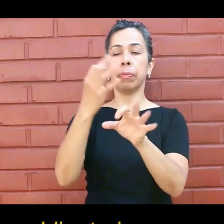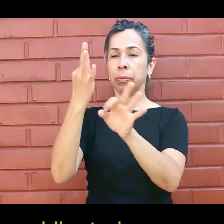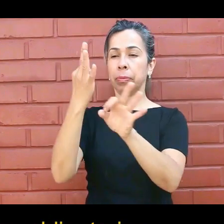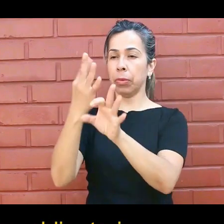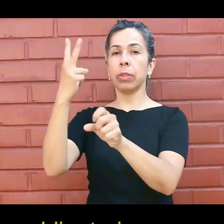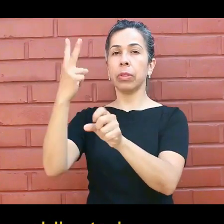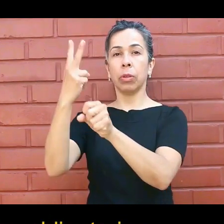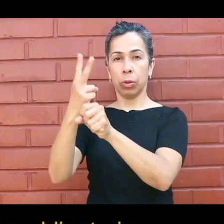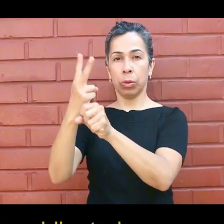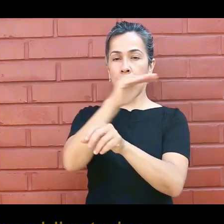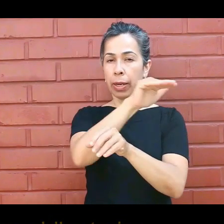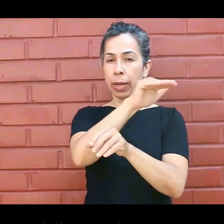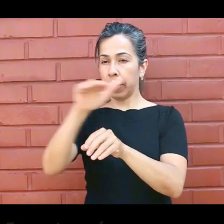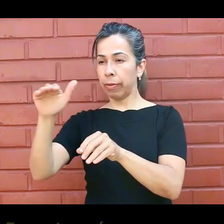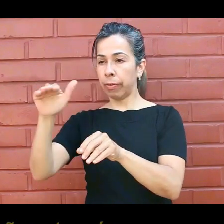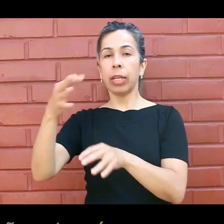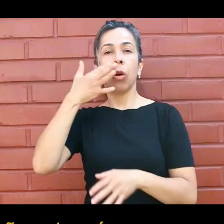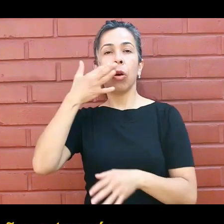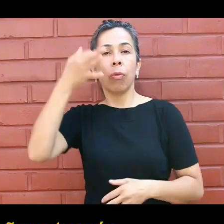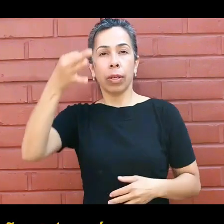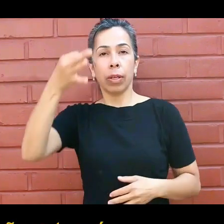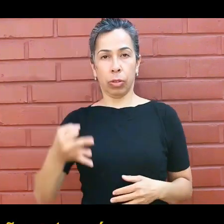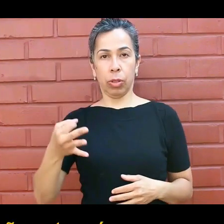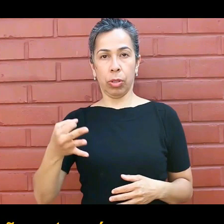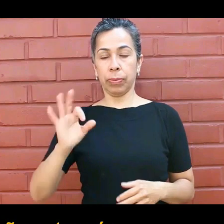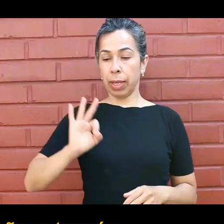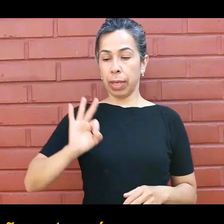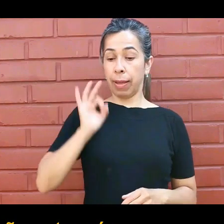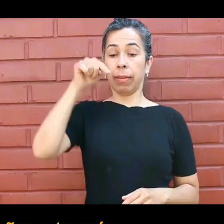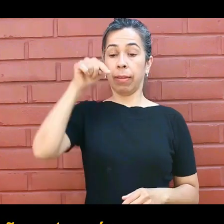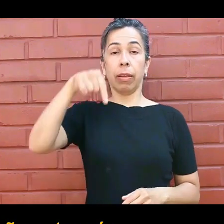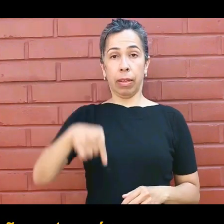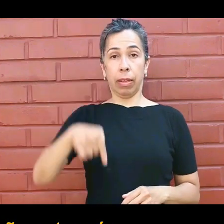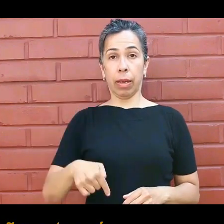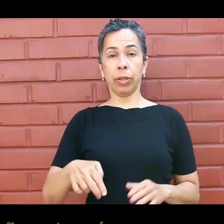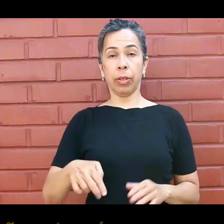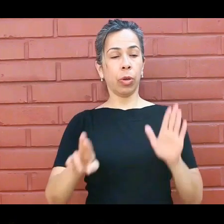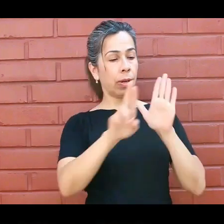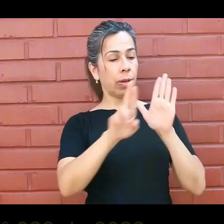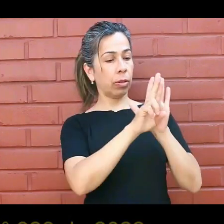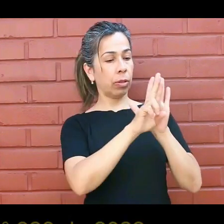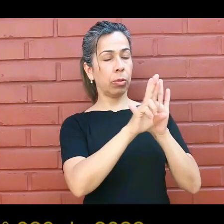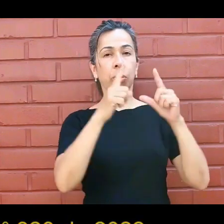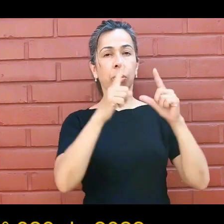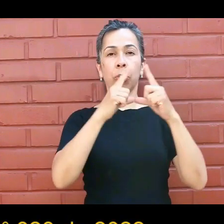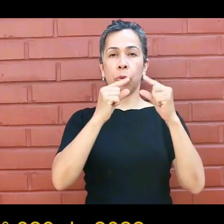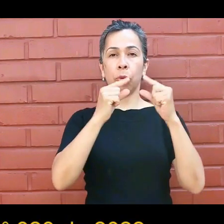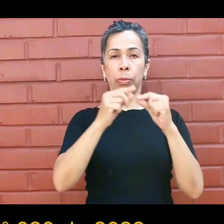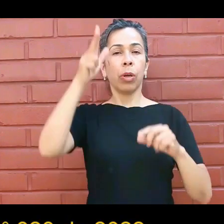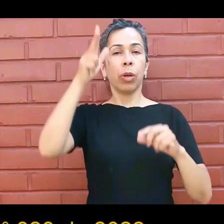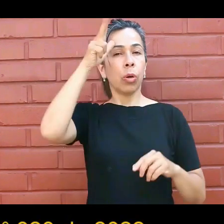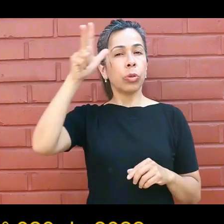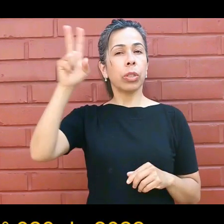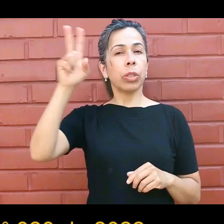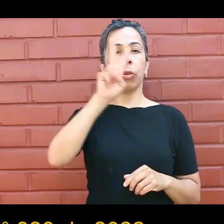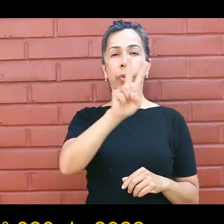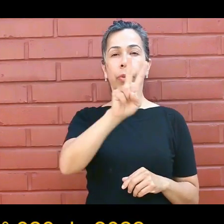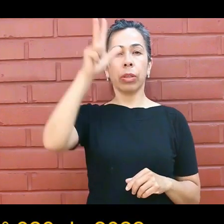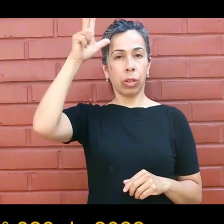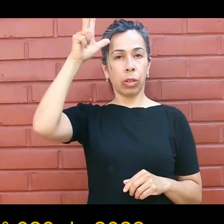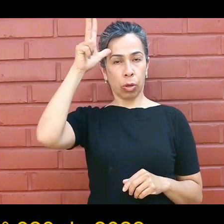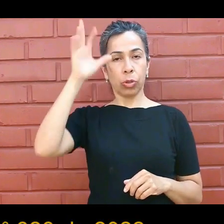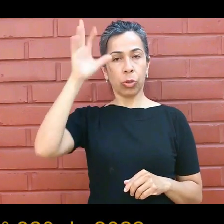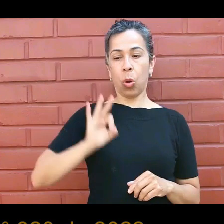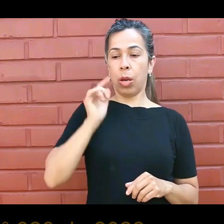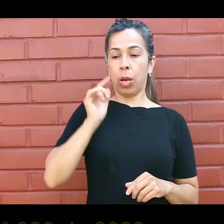son los niveles obligatorios, se concreta este año a través de la resolución 828